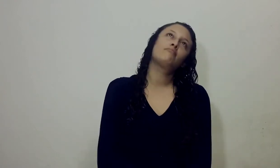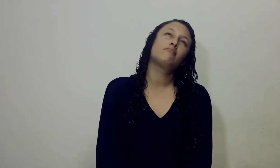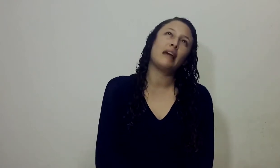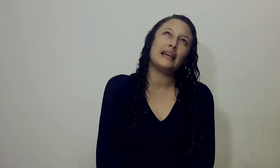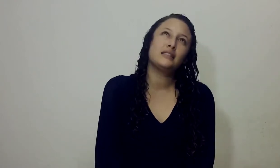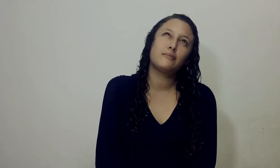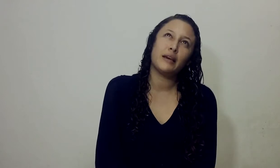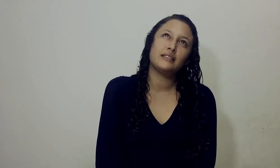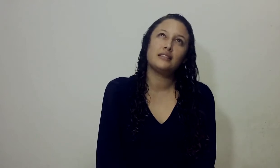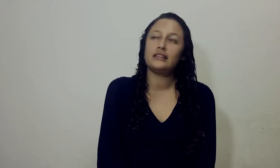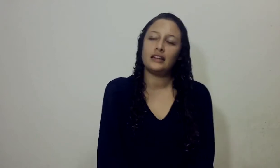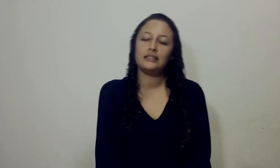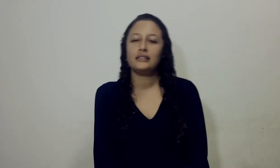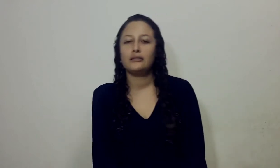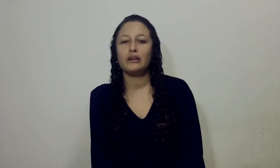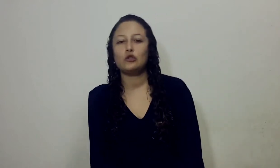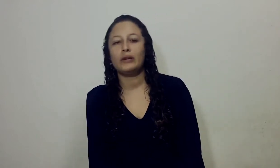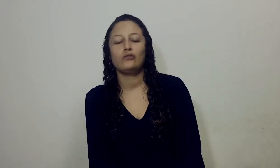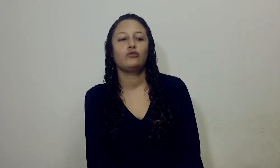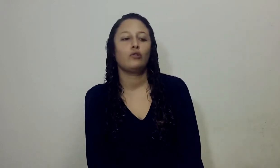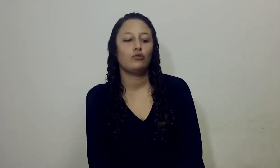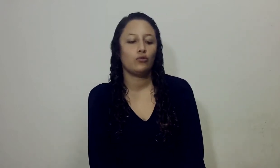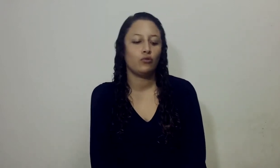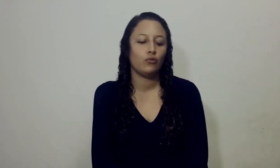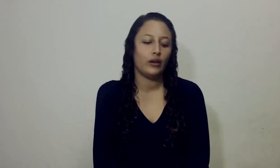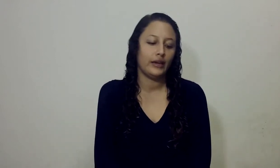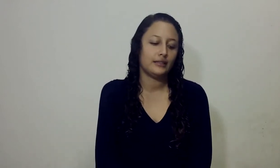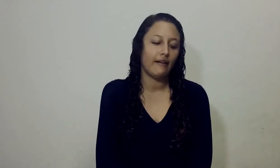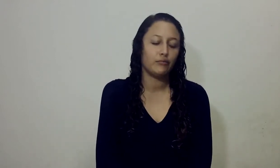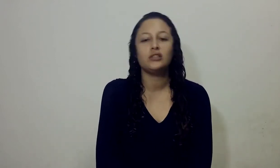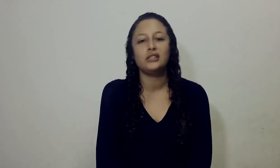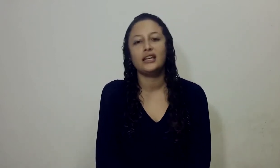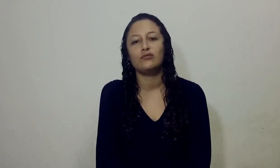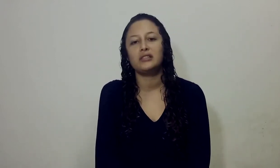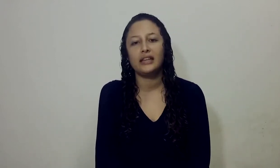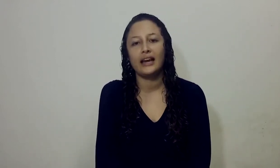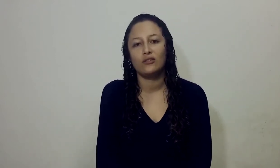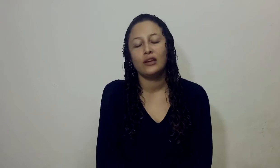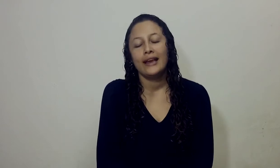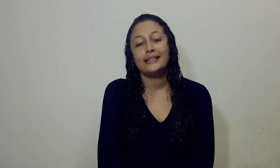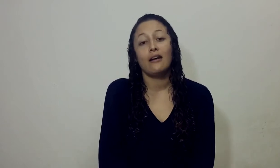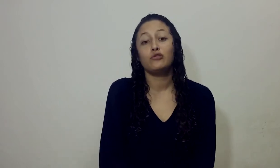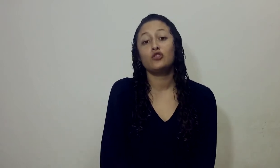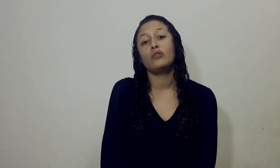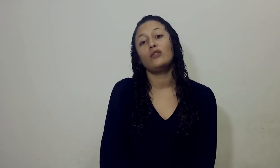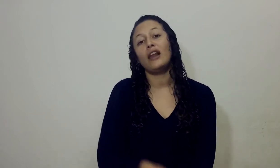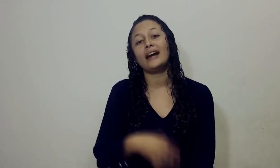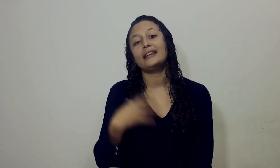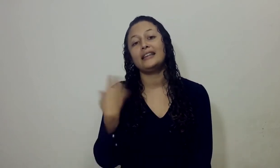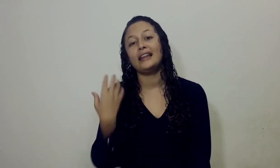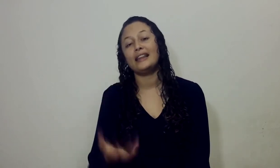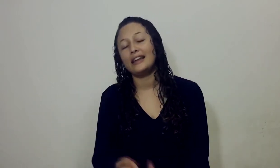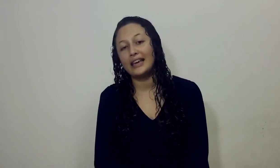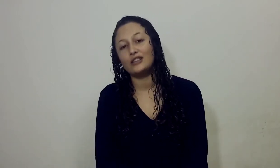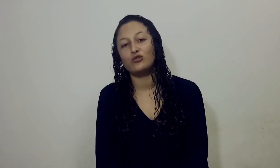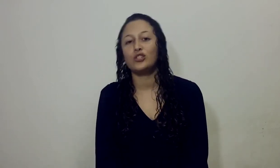tres meses atrás más o menos cuando estábamos iniciando este año, estábamos estudiando la